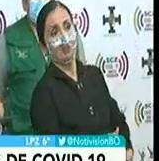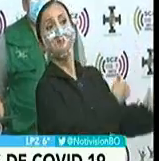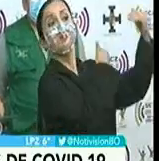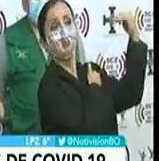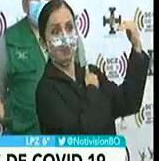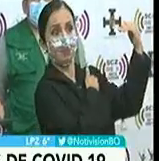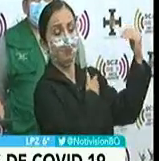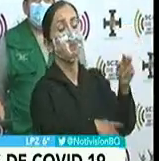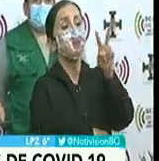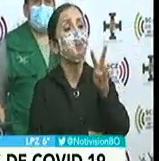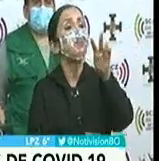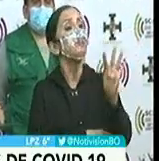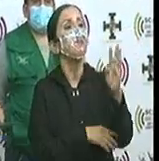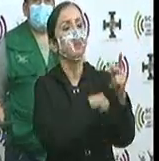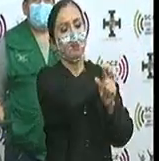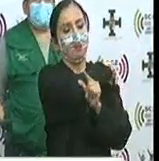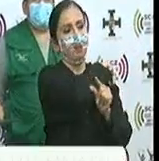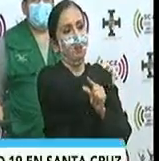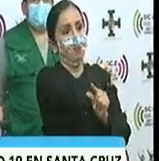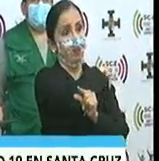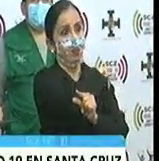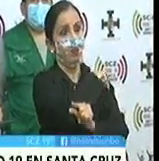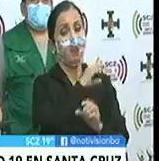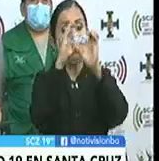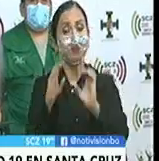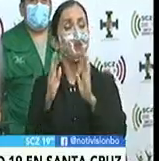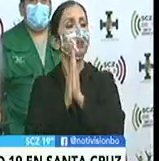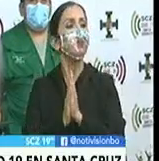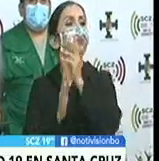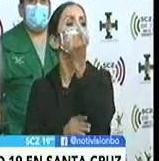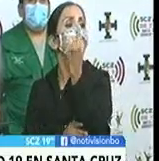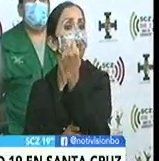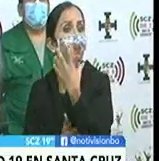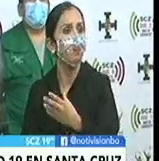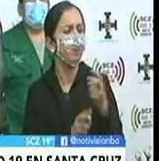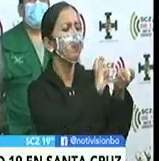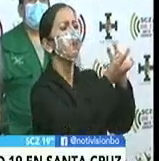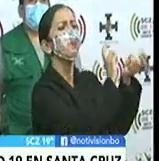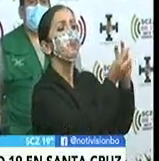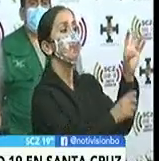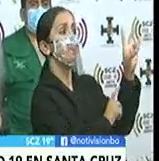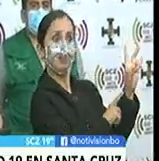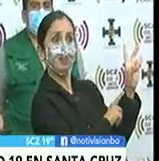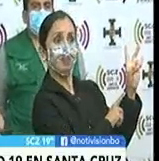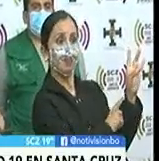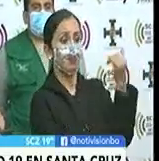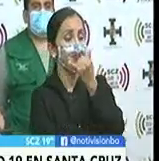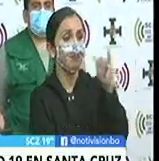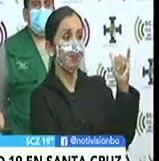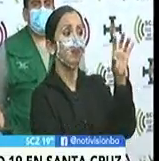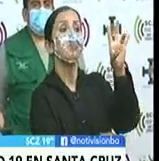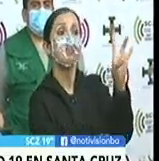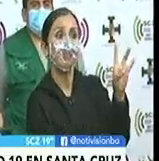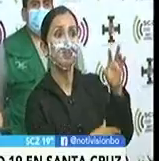Sierra. 24, La Guardia, Cotoca 11, Okinawa 7, Yapacaní